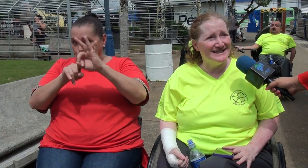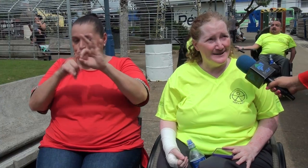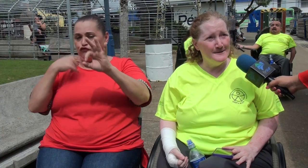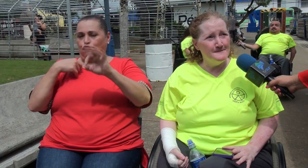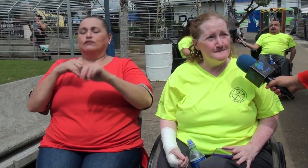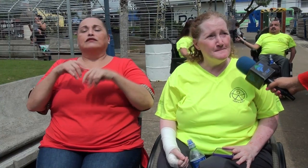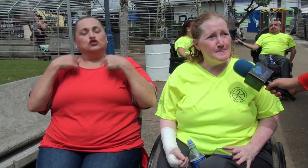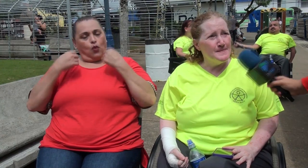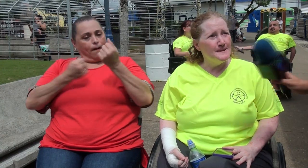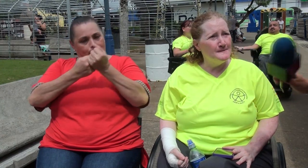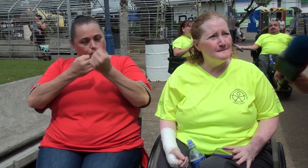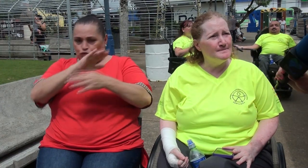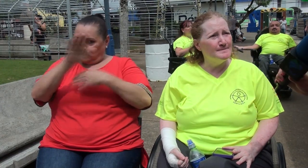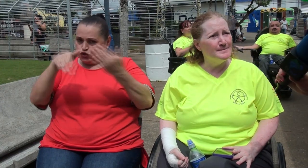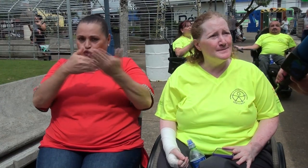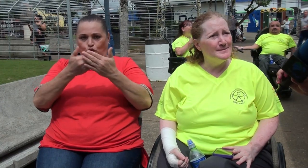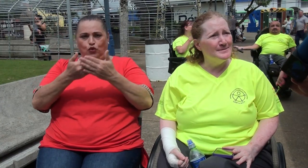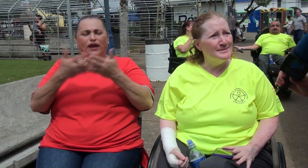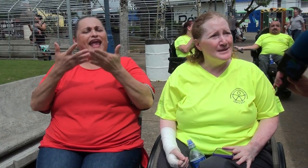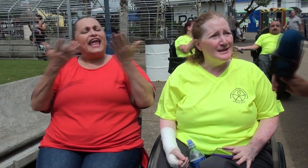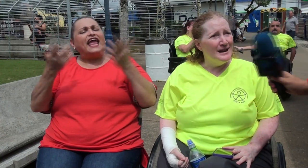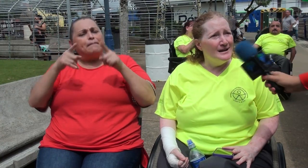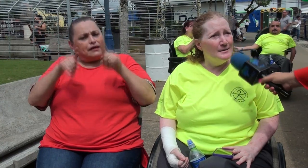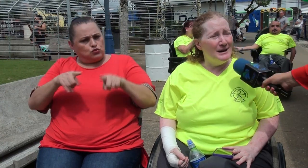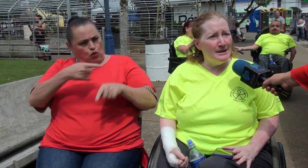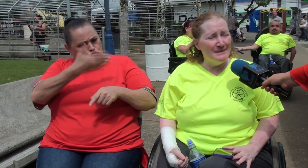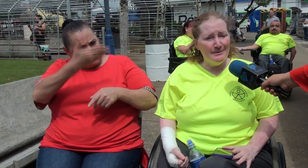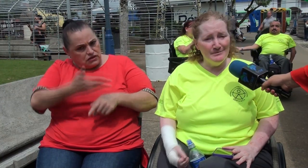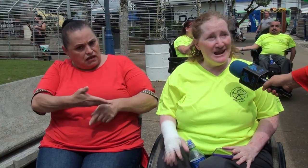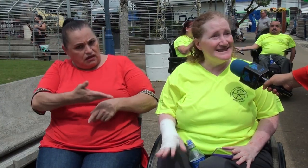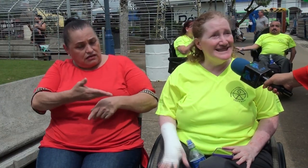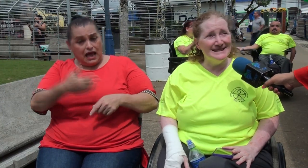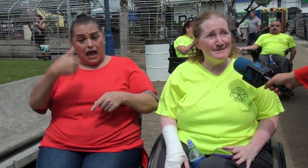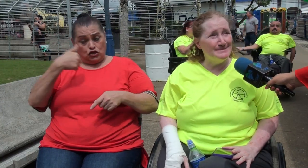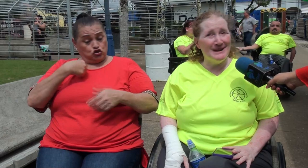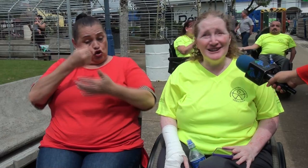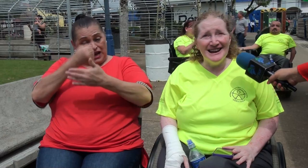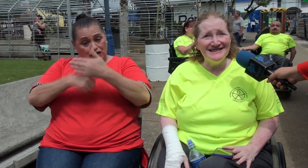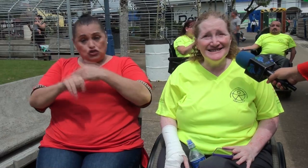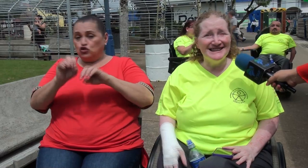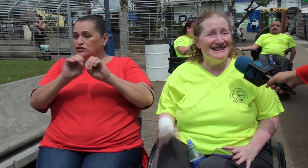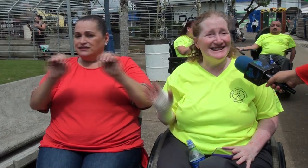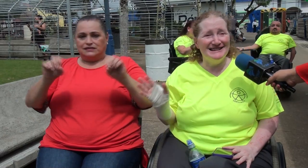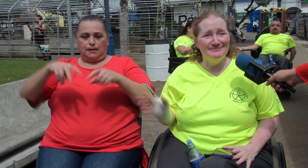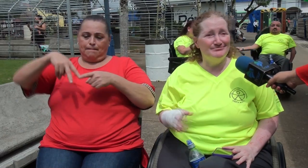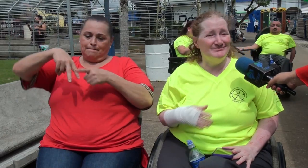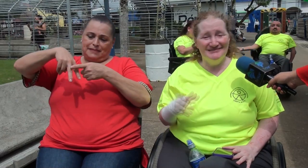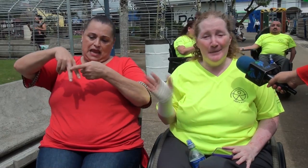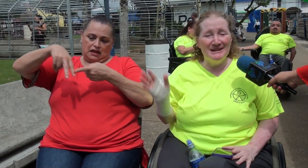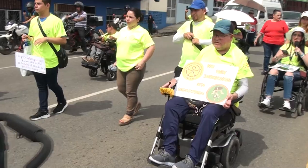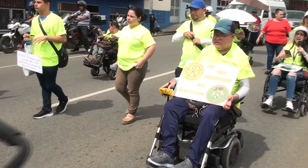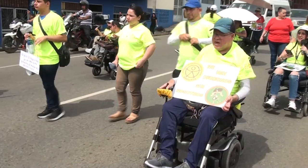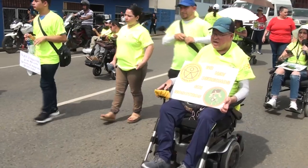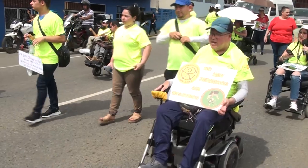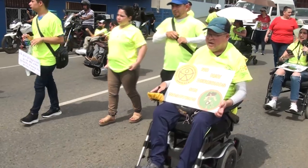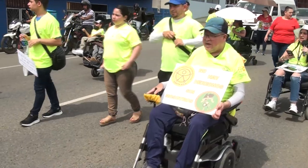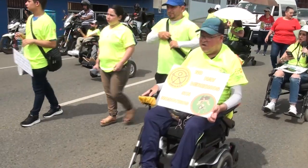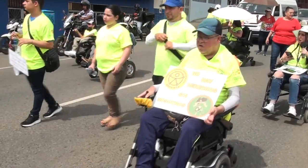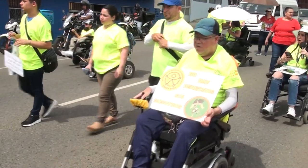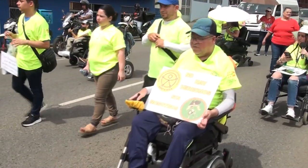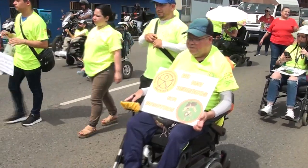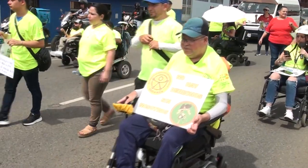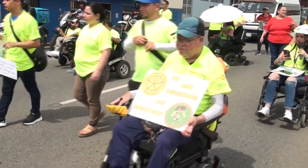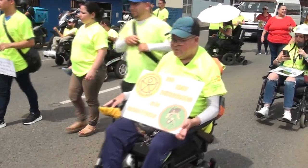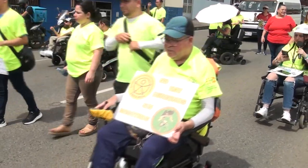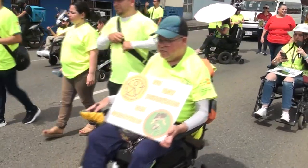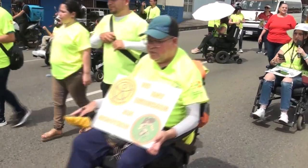se hace. ¿Qué fue lo que le sucedió? Para mí, nací sin mis piernas y caminé en prótesis